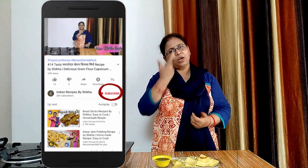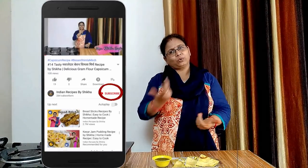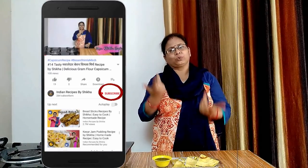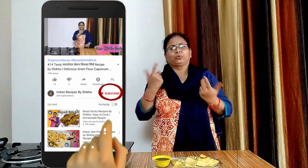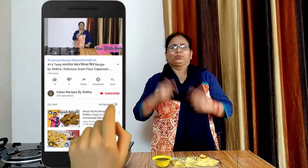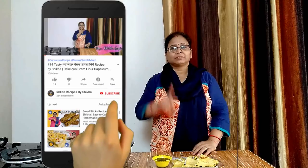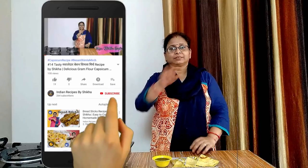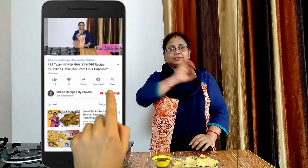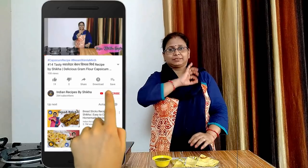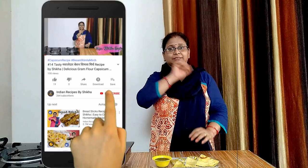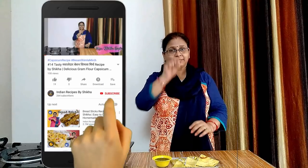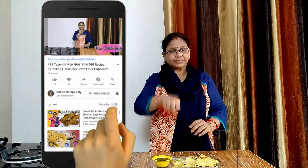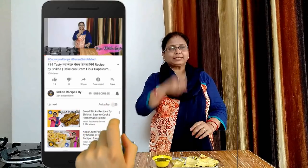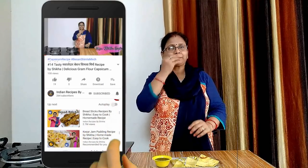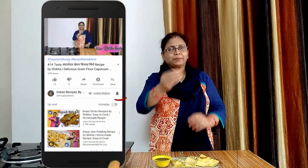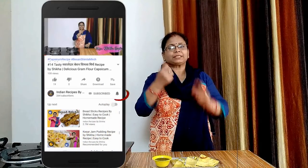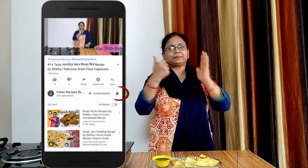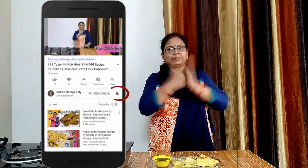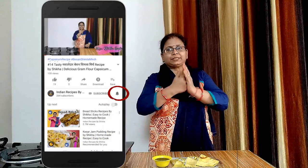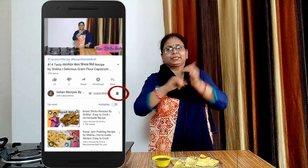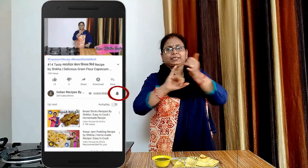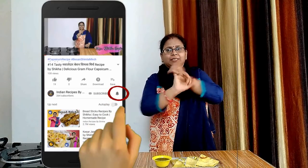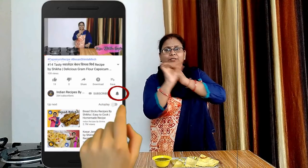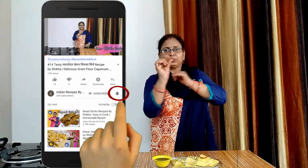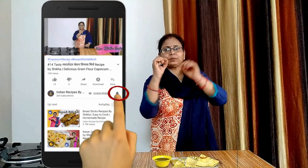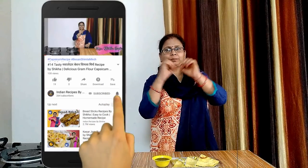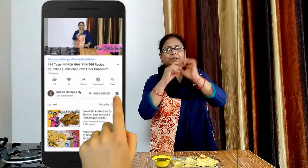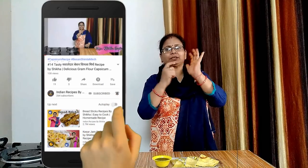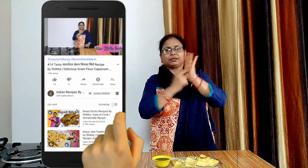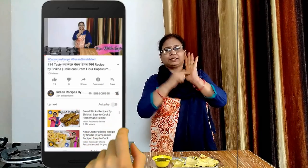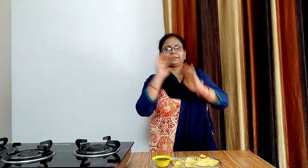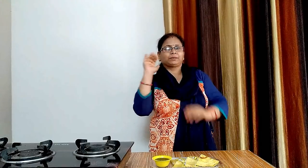आपको मेरी वीडियो पसंद आई हो तो इस वीडियो को लाइक और इस चैनल को सब्सक्राइब बना ना भूले